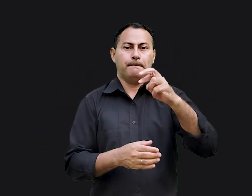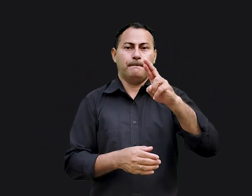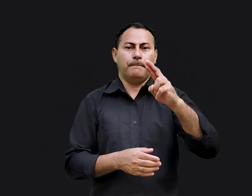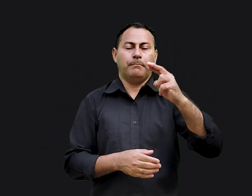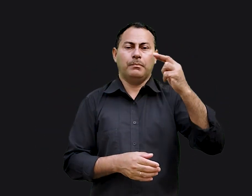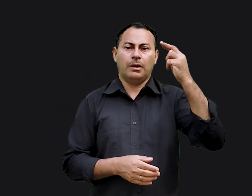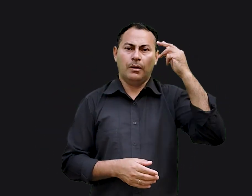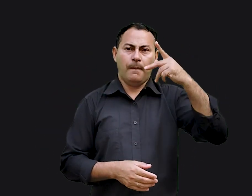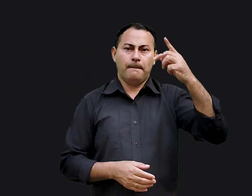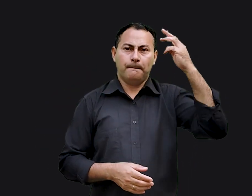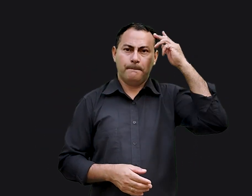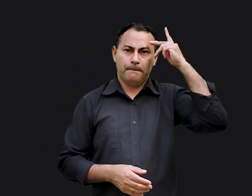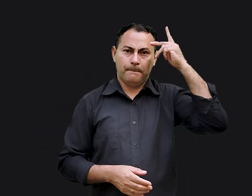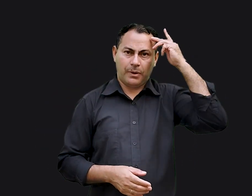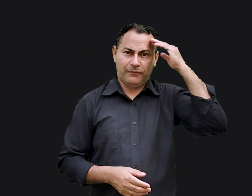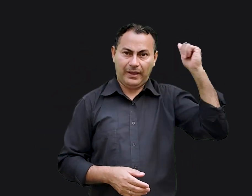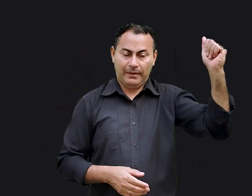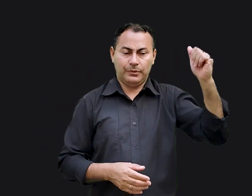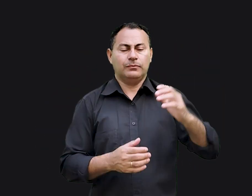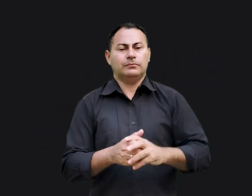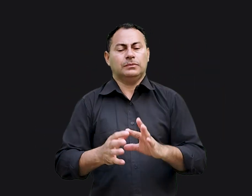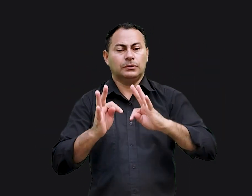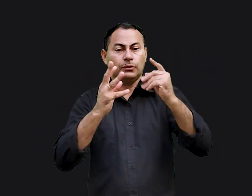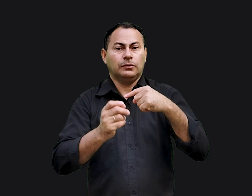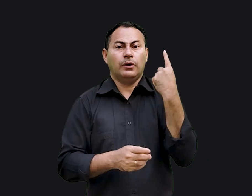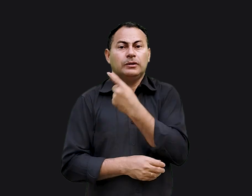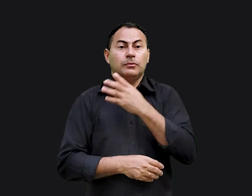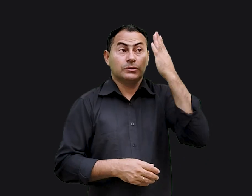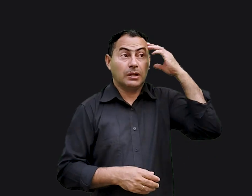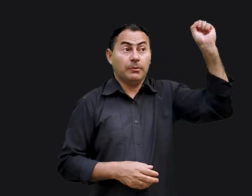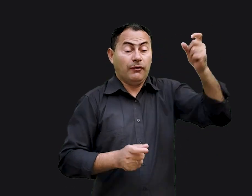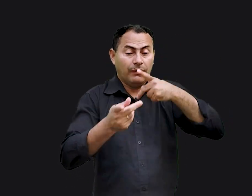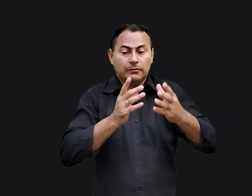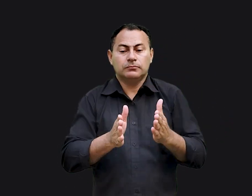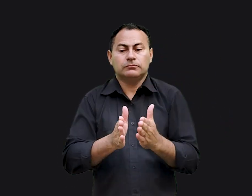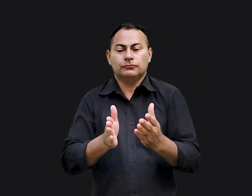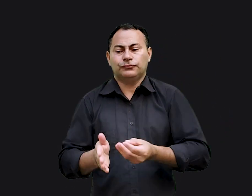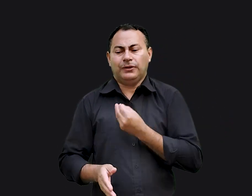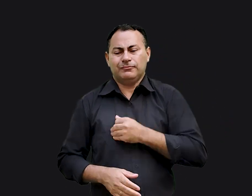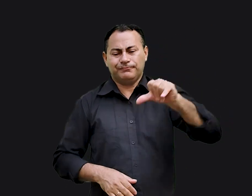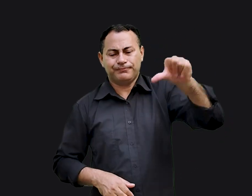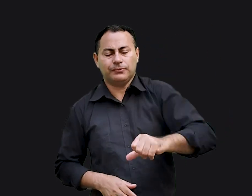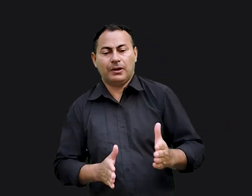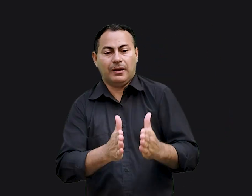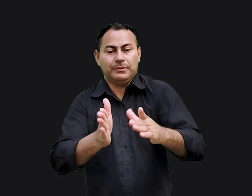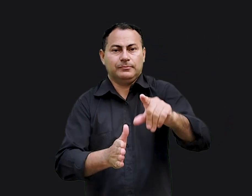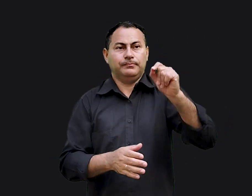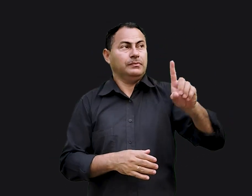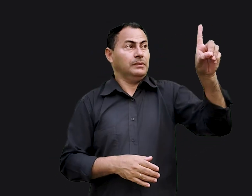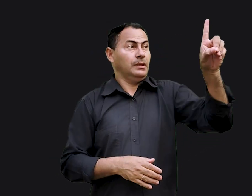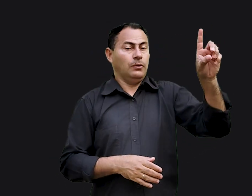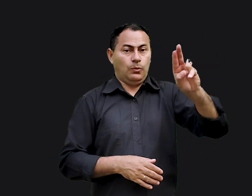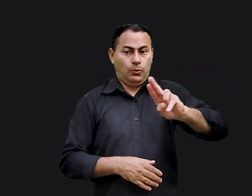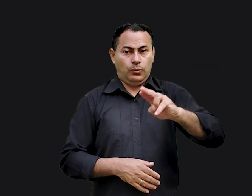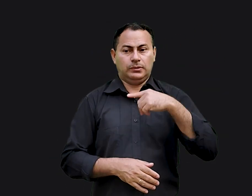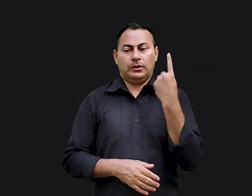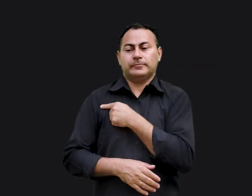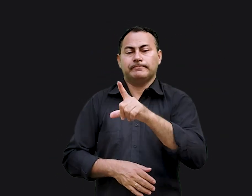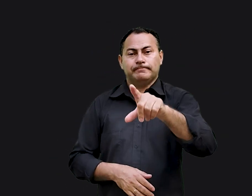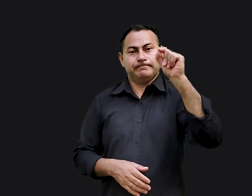livro de Provérbios, Salomão diz que todos nós viveremos o terror do caminho que escolhemos. Deus usa as consequências das